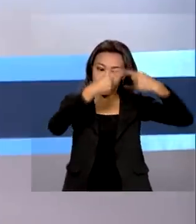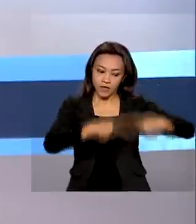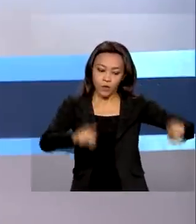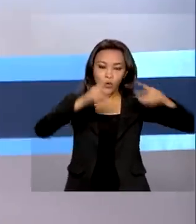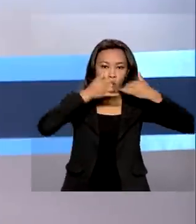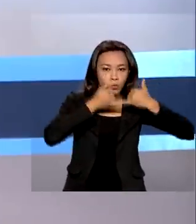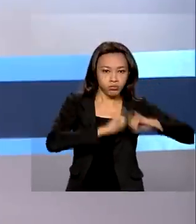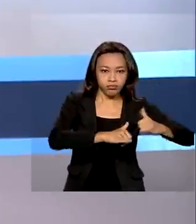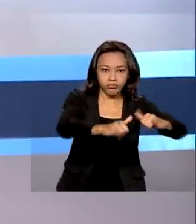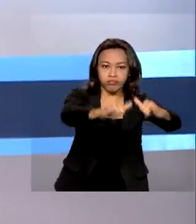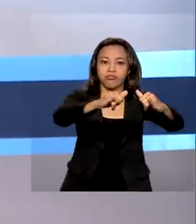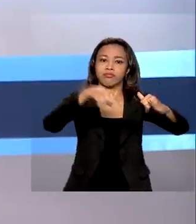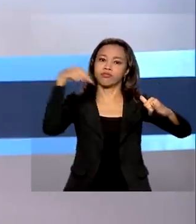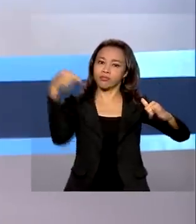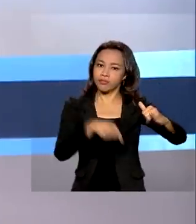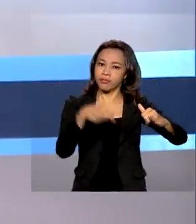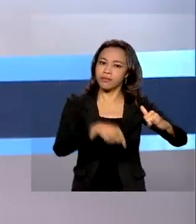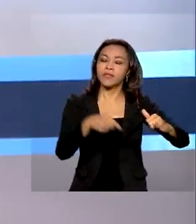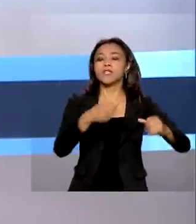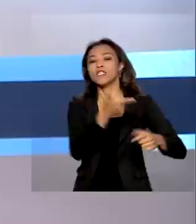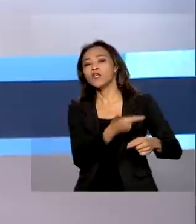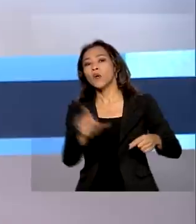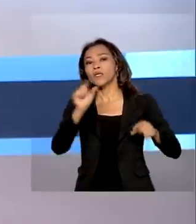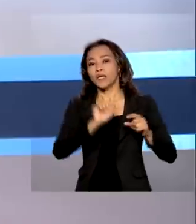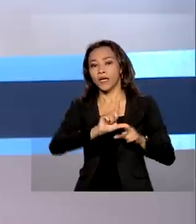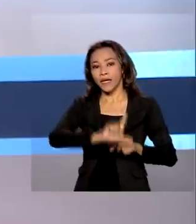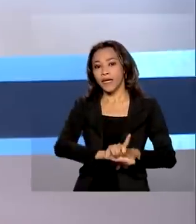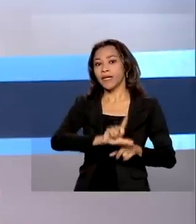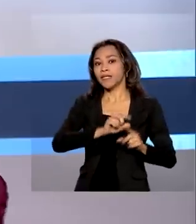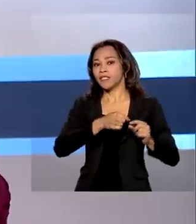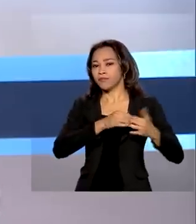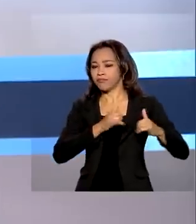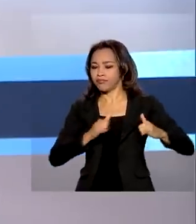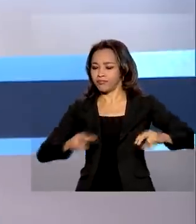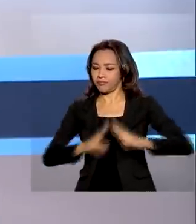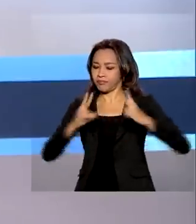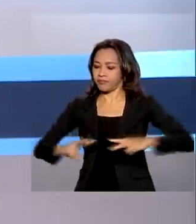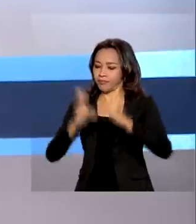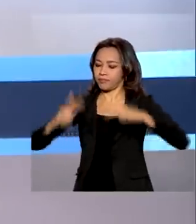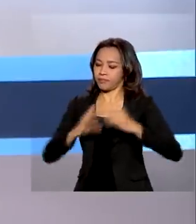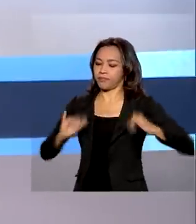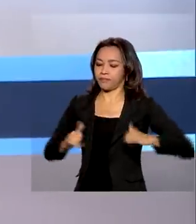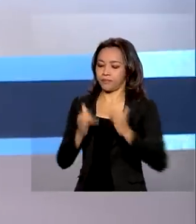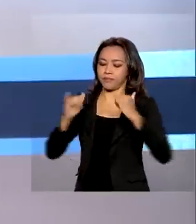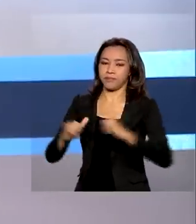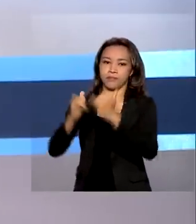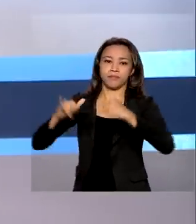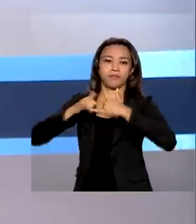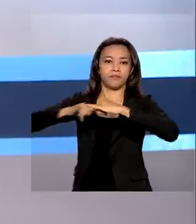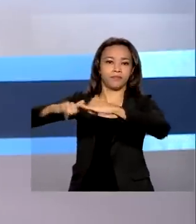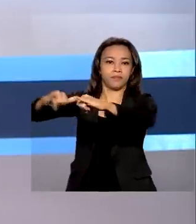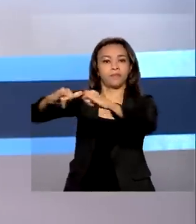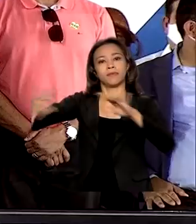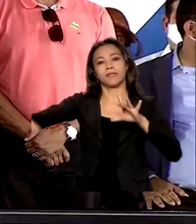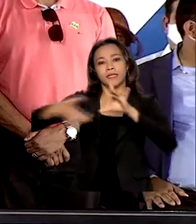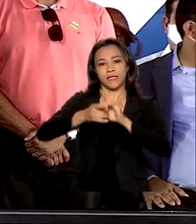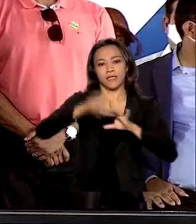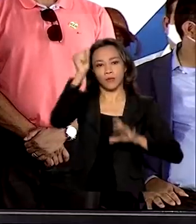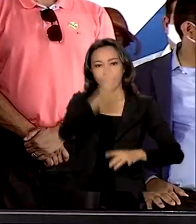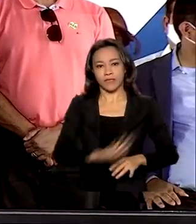e lançou a pedra fundamental da linha de transmissão que vai conectar o Estado ao sistema elétrico brasileiro.